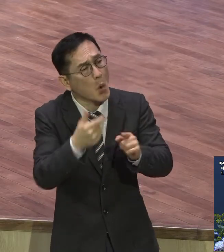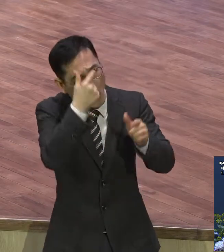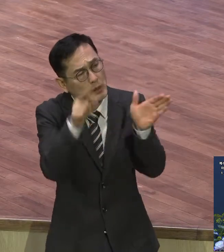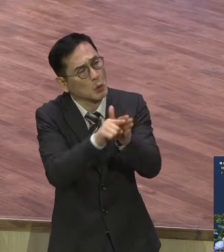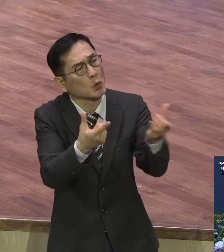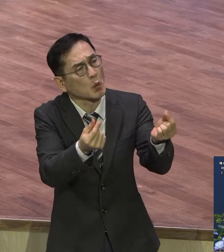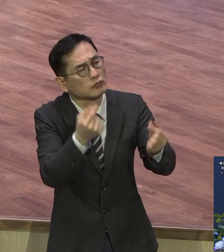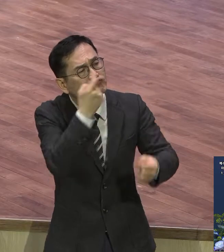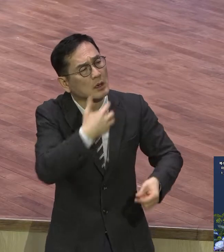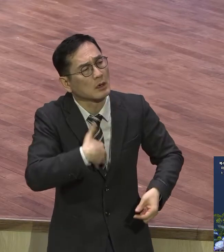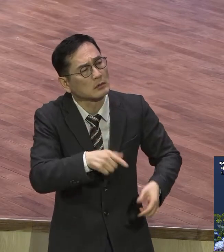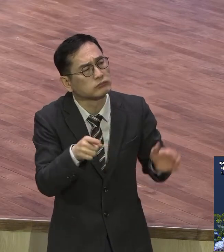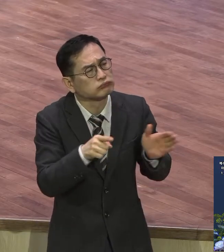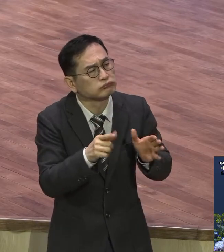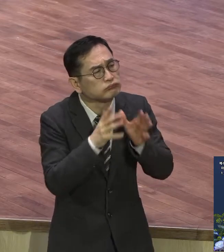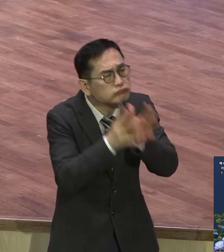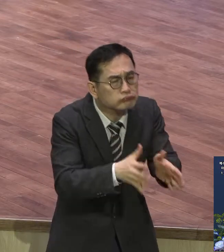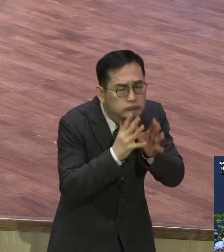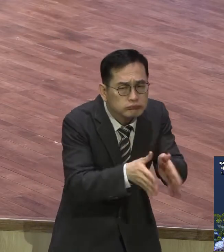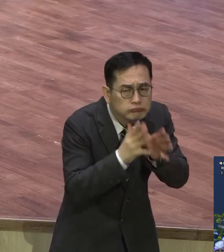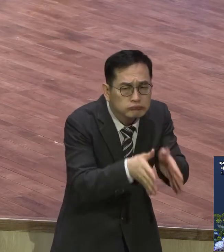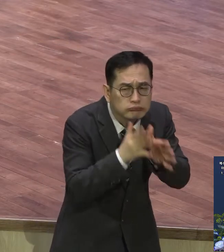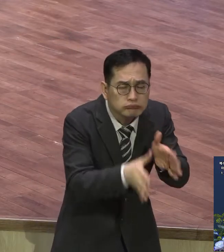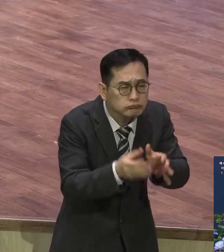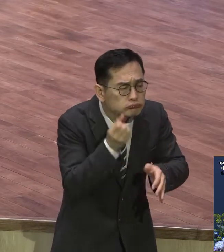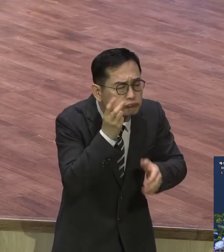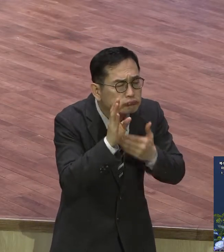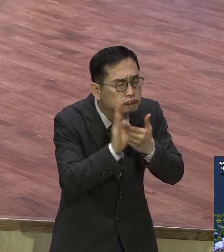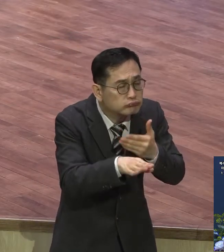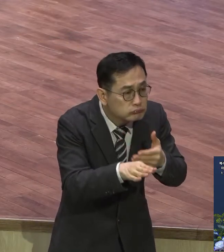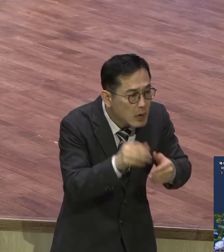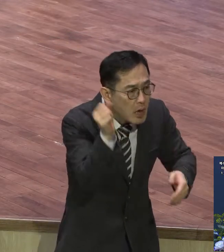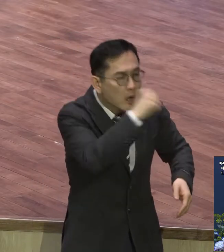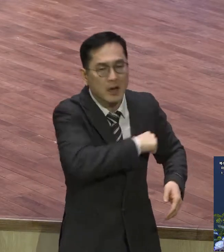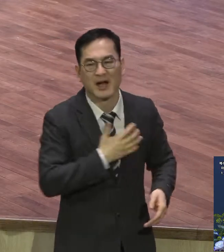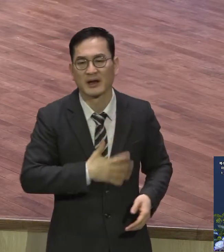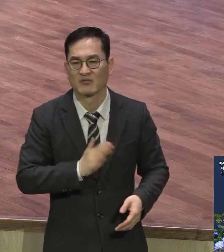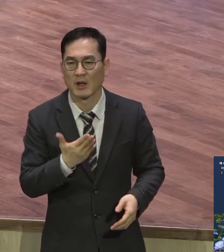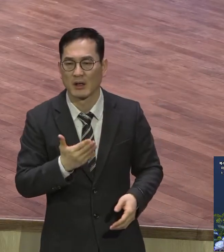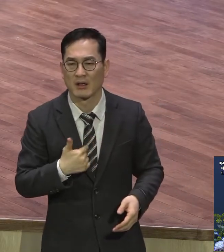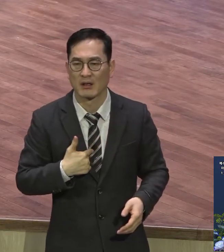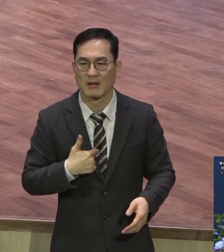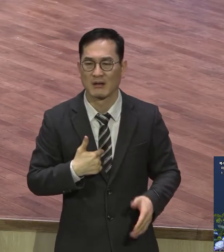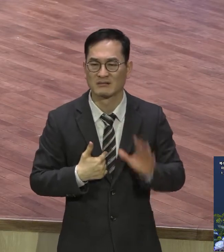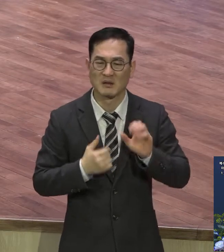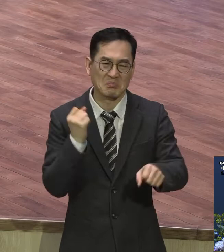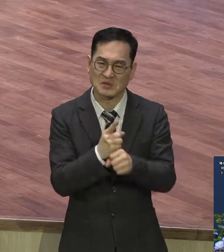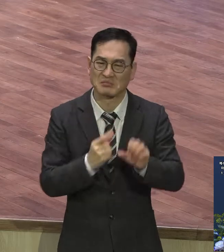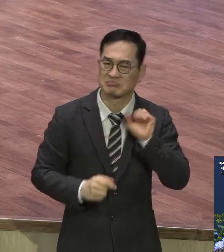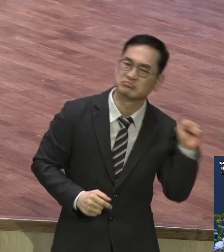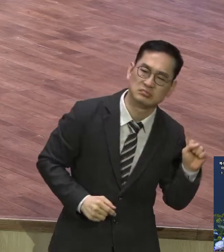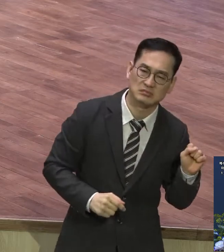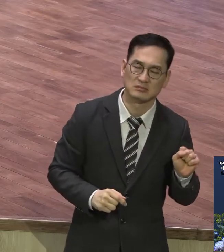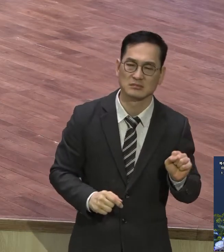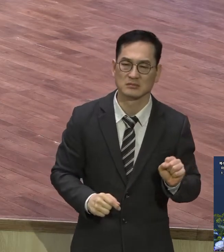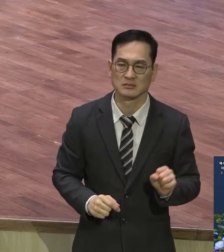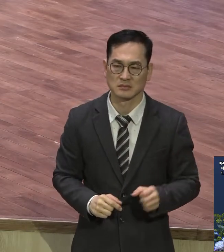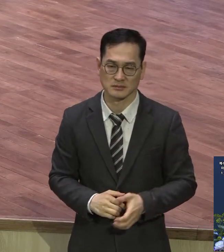아무리 성경의 내용을 그렇게 차용을 한다 해도 영적 본질에서 벗어나면